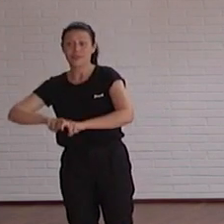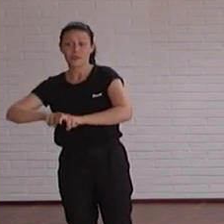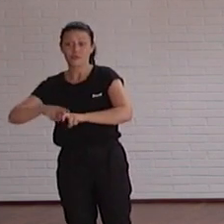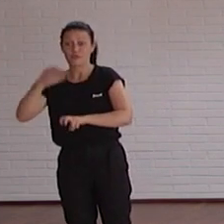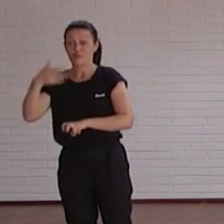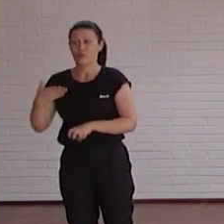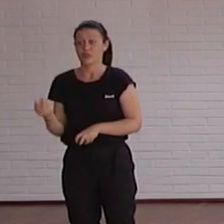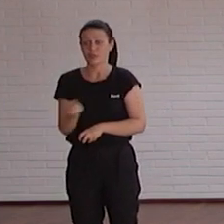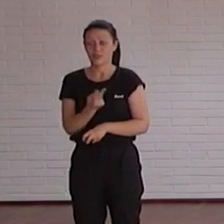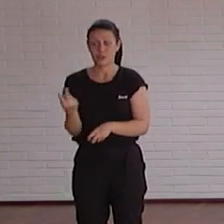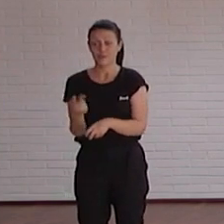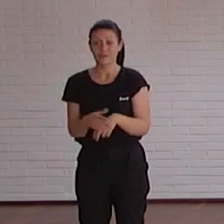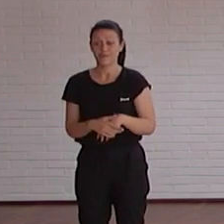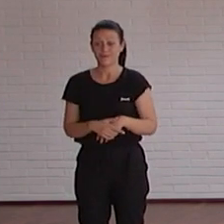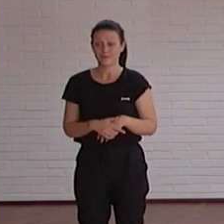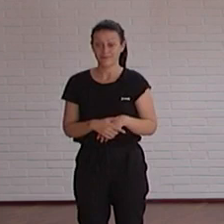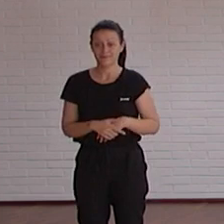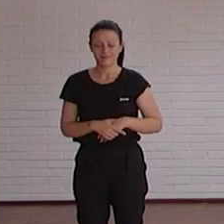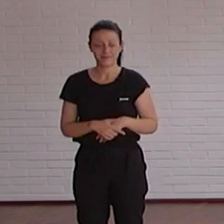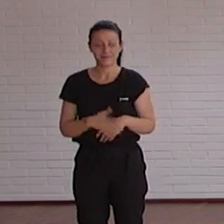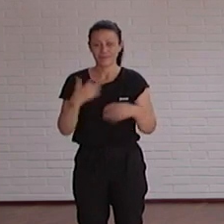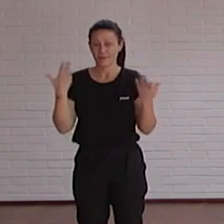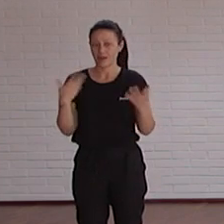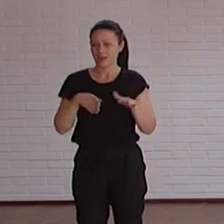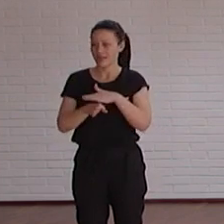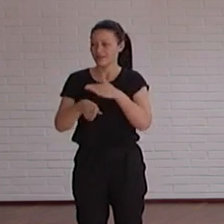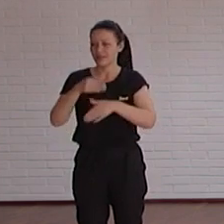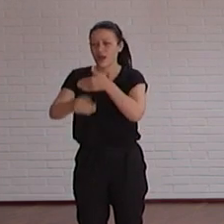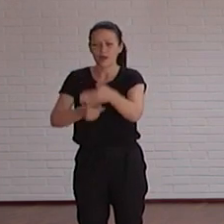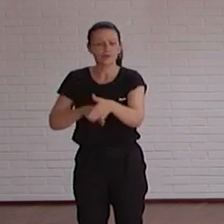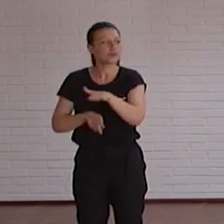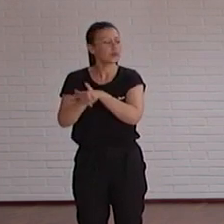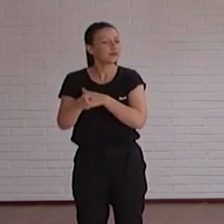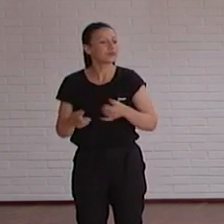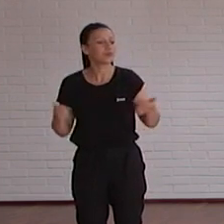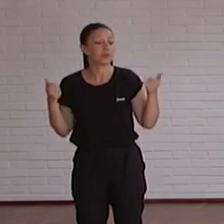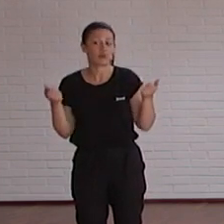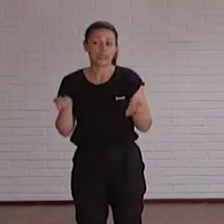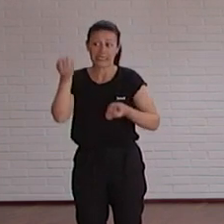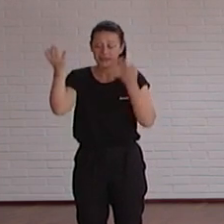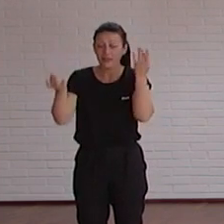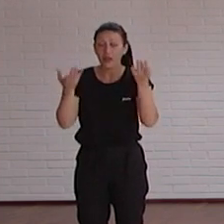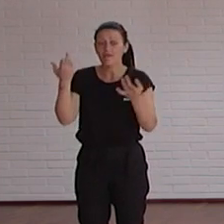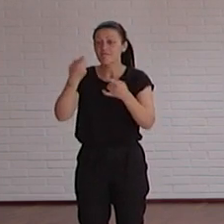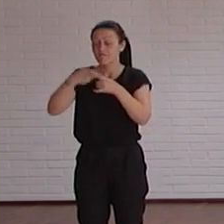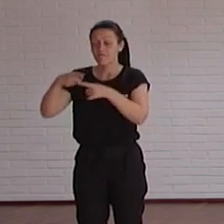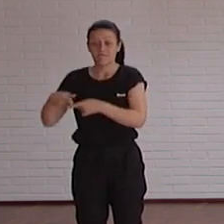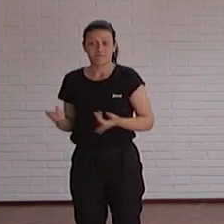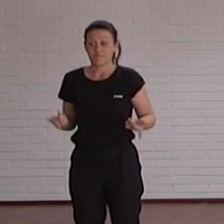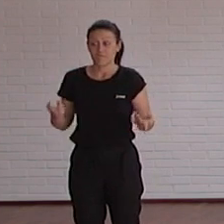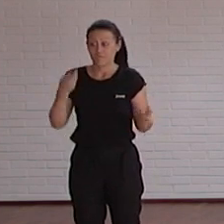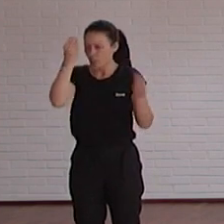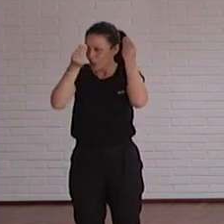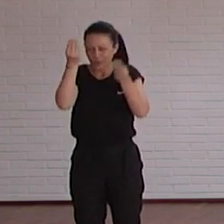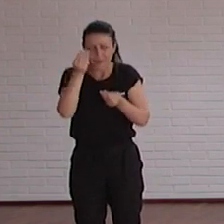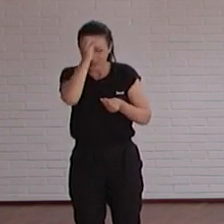importante para que pues se avance más en la accesibilidad ¿bien? pueden ser ideas cosas o o lo que se te